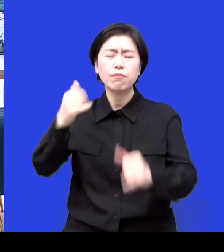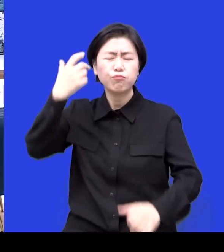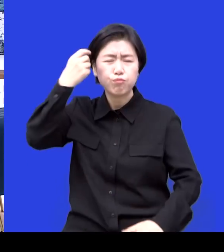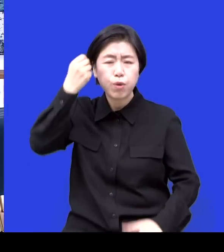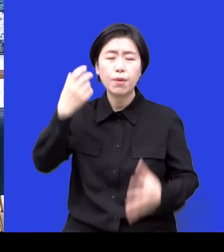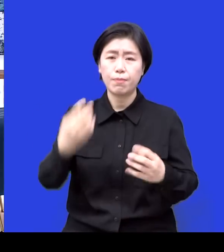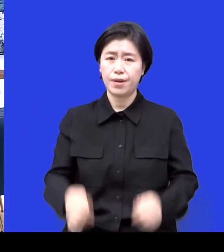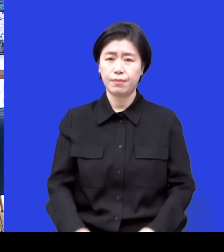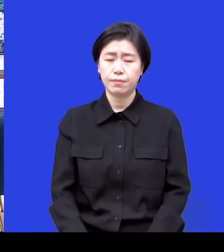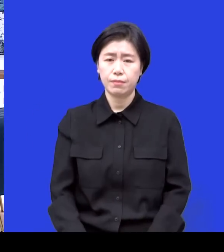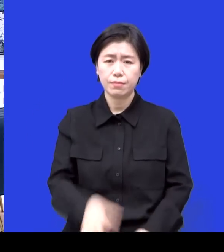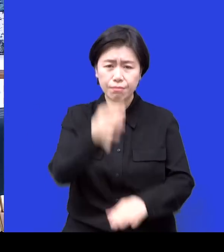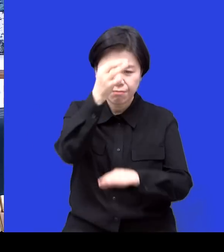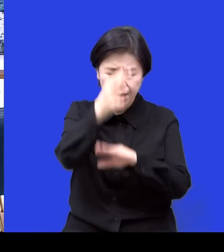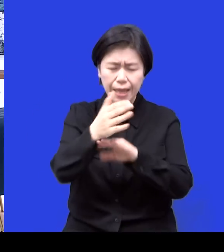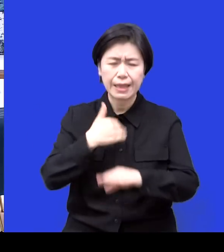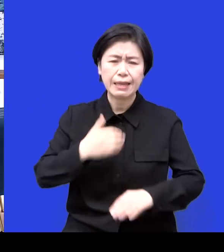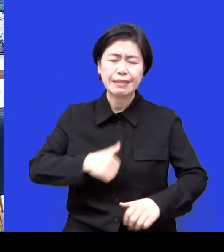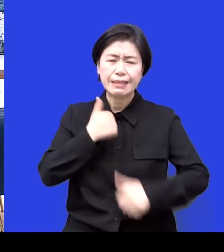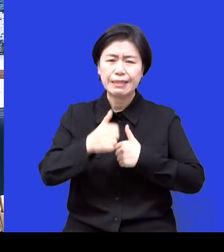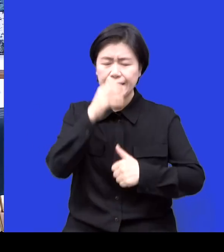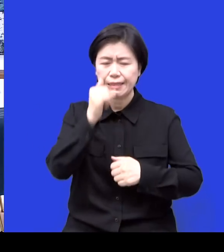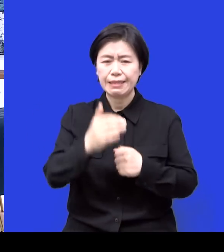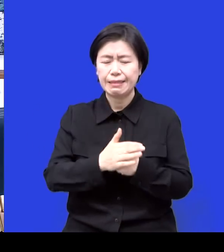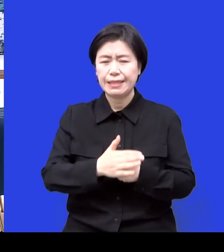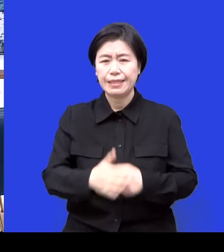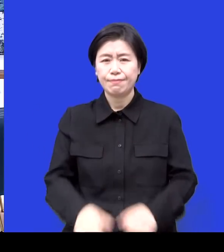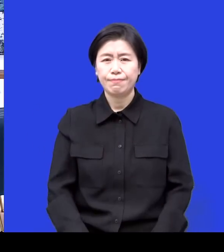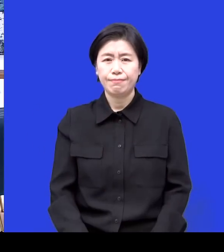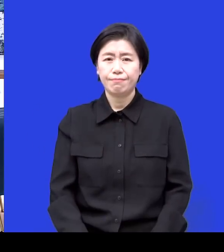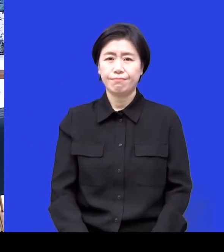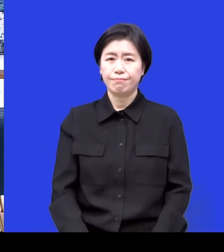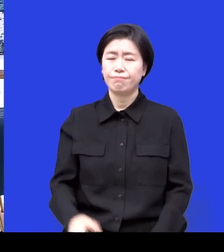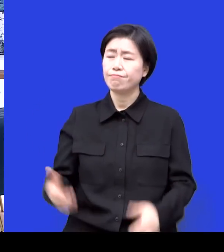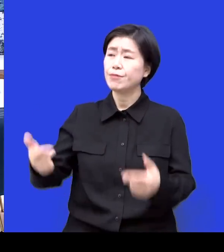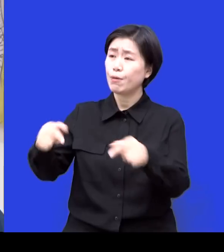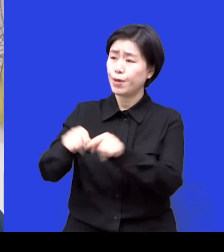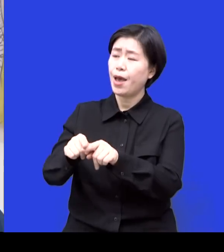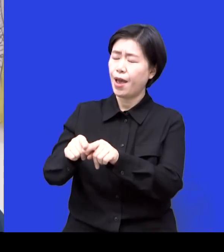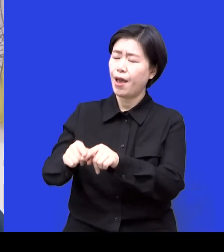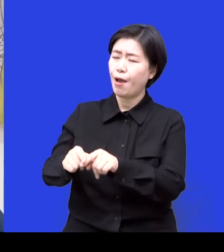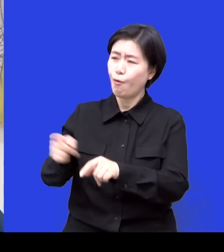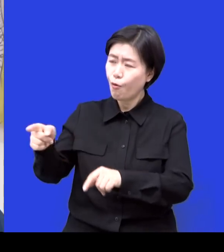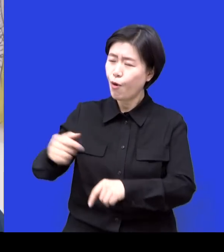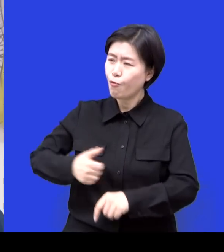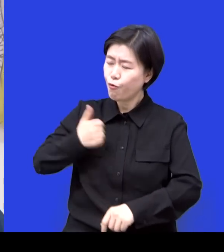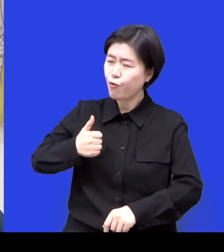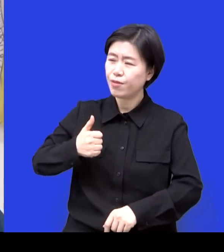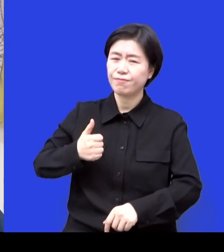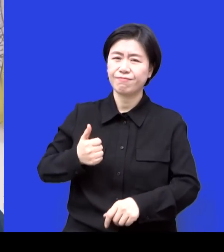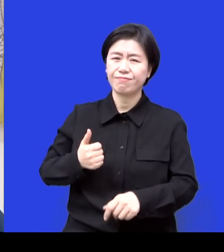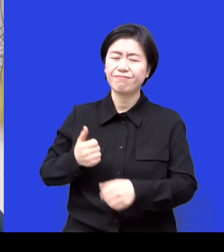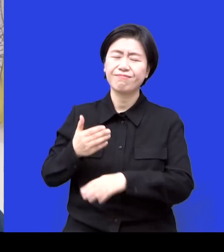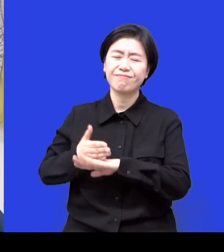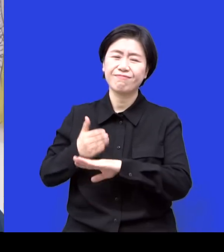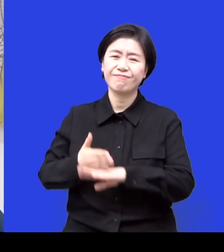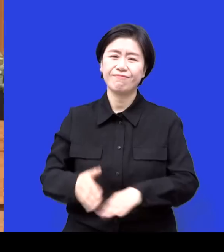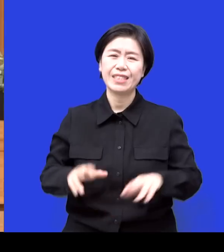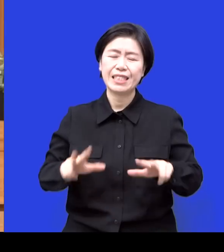죄송합니다. 분노해서 아니요. 함께 보내주셔서 감사드려요. 저는 분노합니다. 저도 생각할 때마다 좀 분노가 나지만 스스로 이렇게 그런데